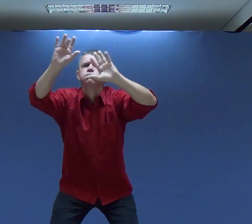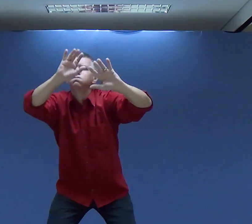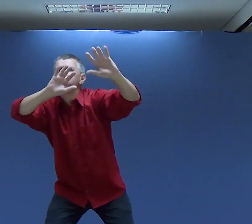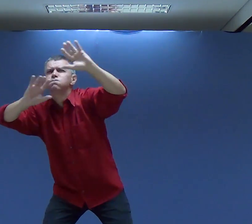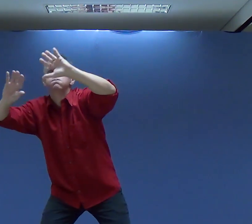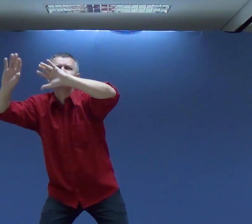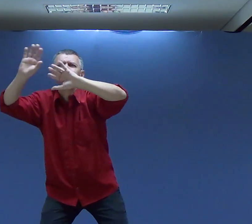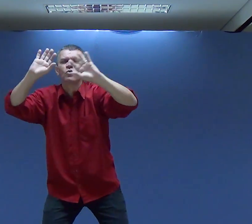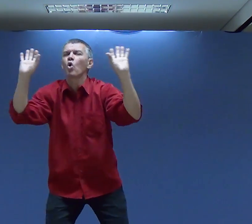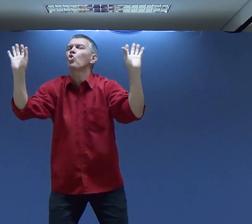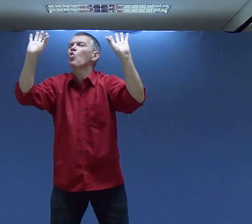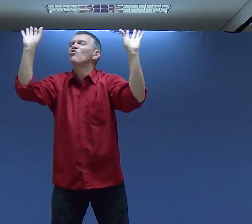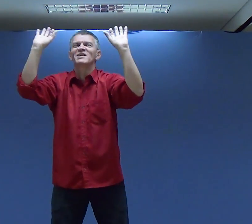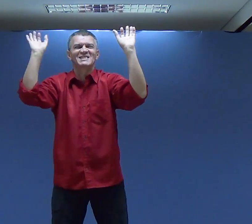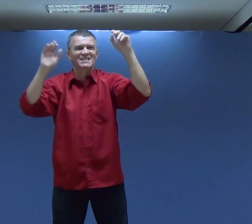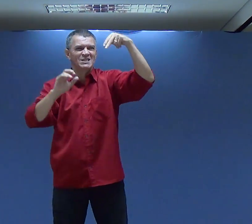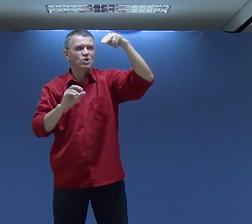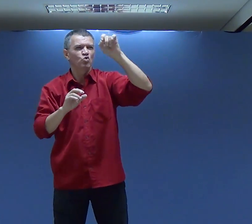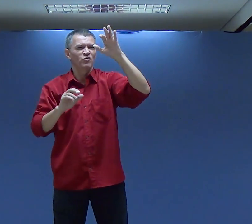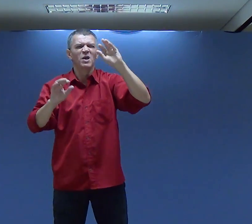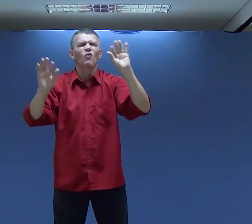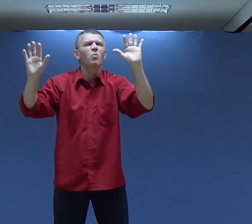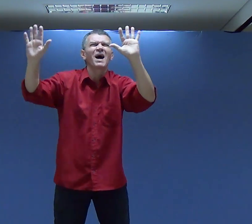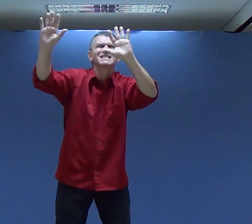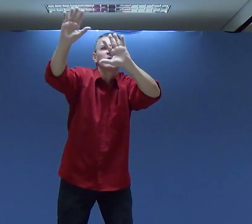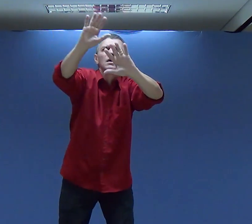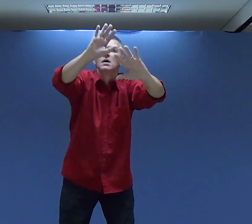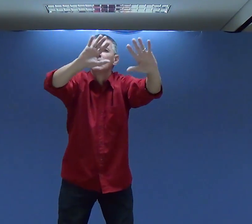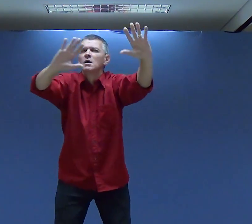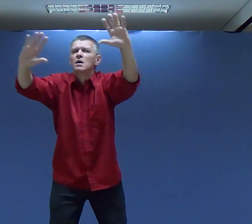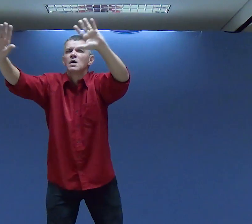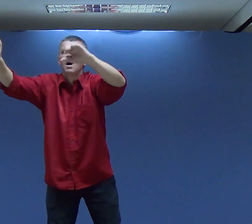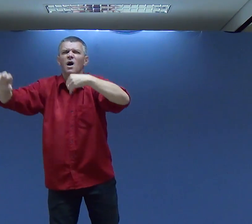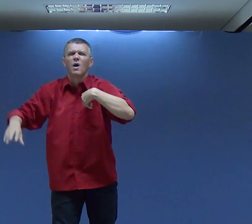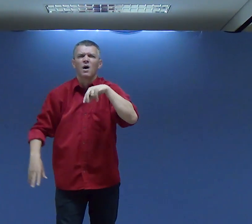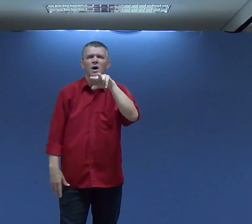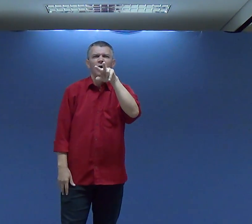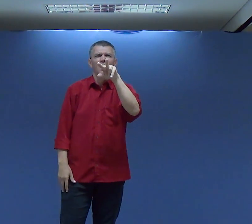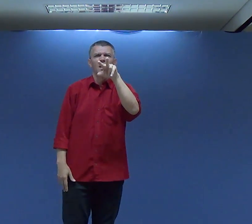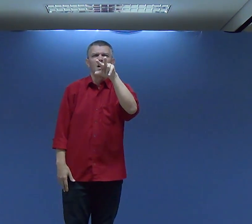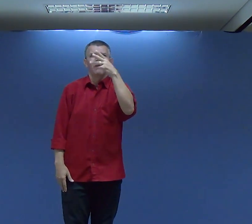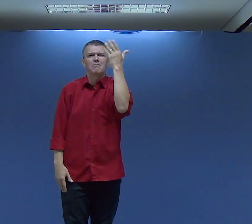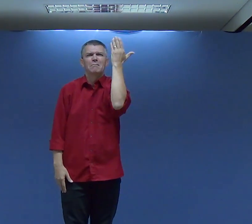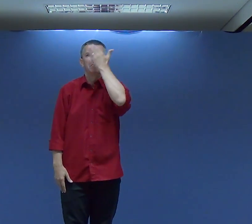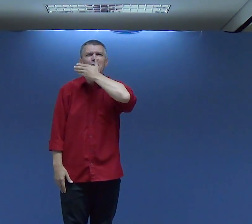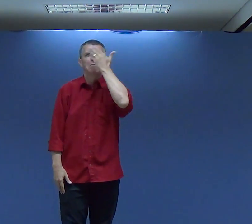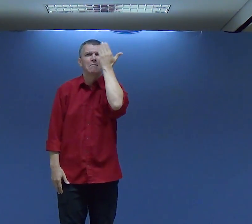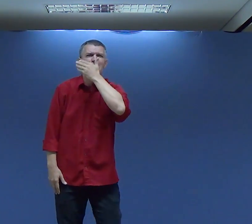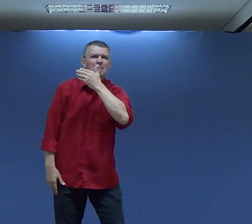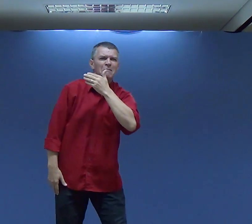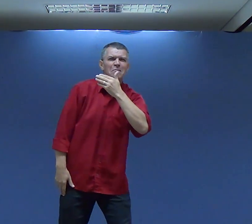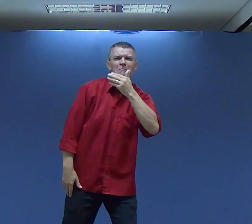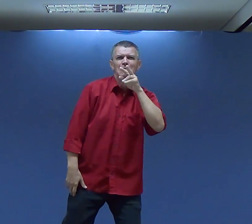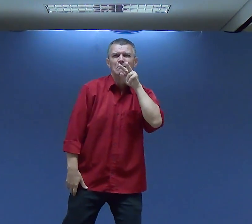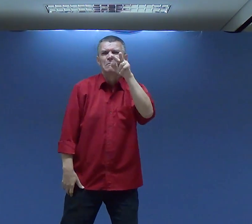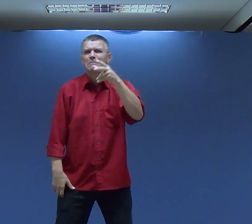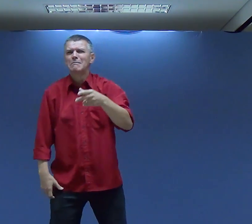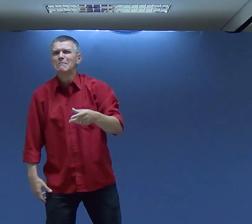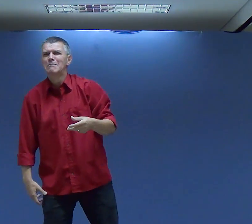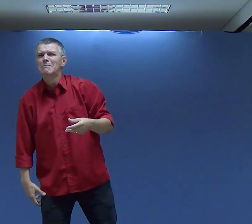parede Que era cheia de nuvens, parecia Parecia como se fosse uma parede de fumaça Que eu não podia